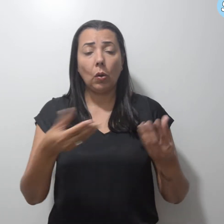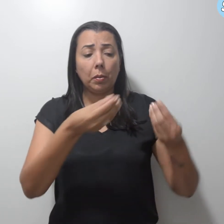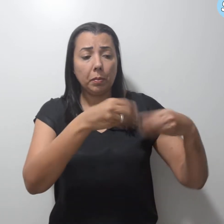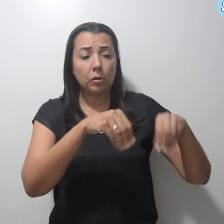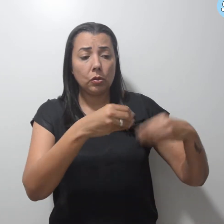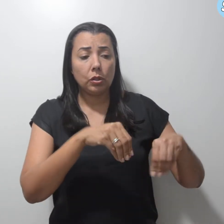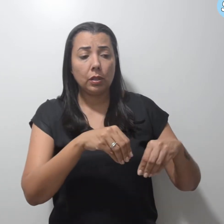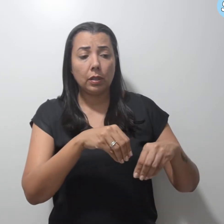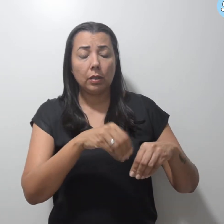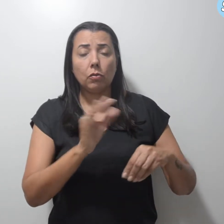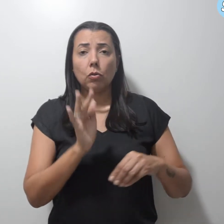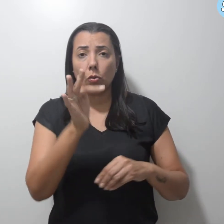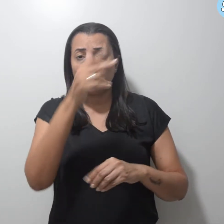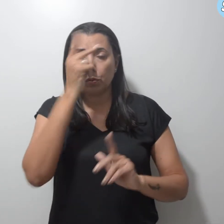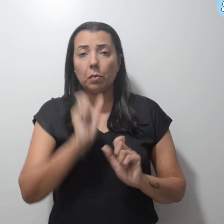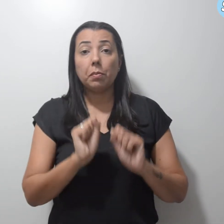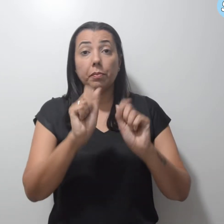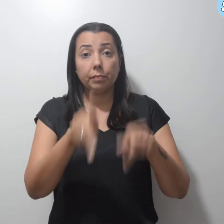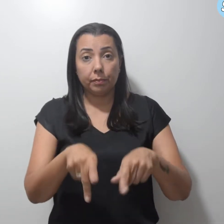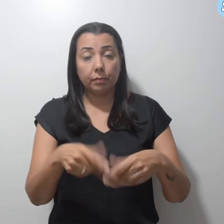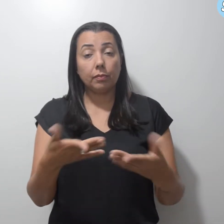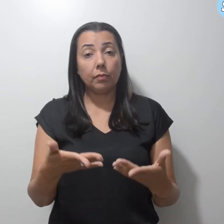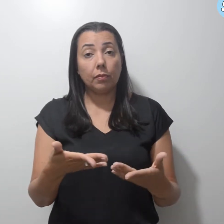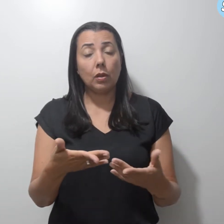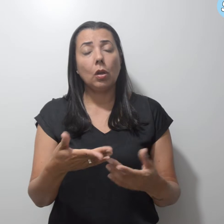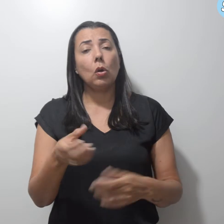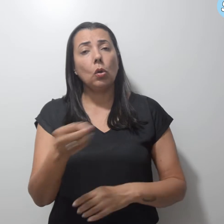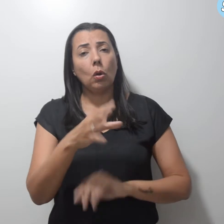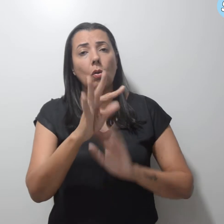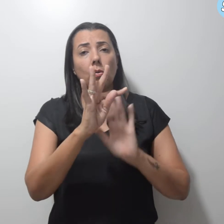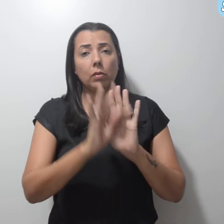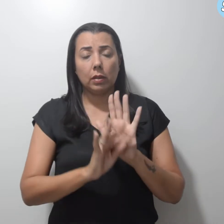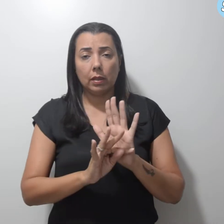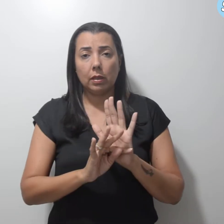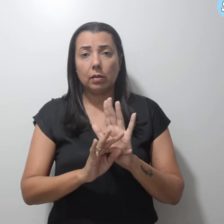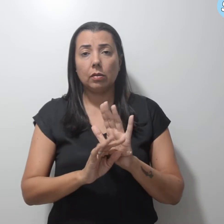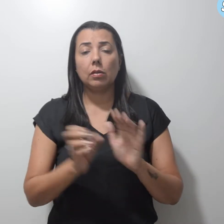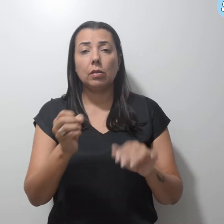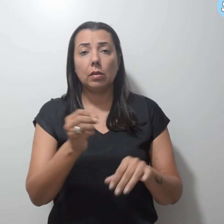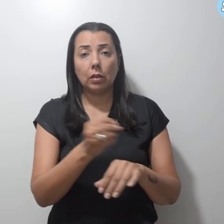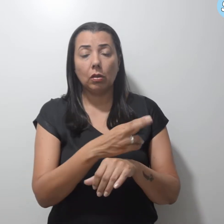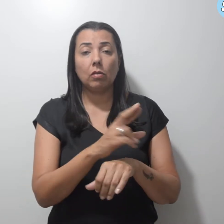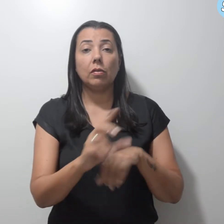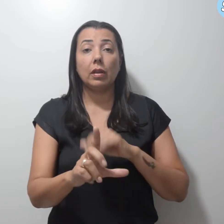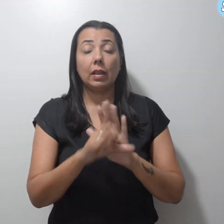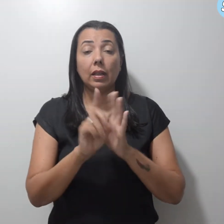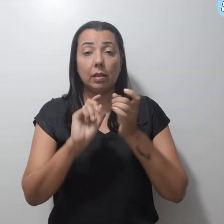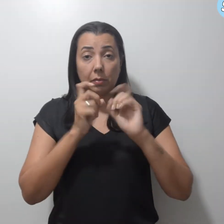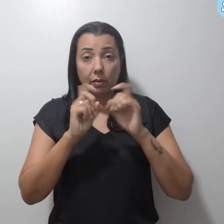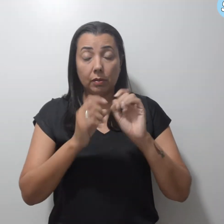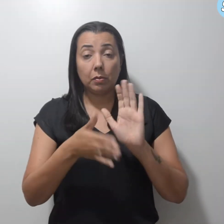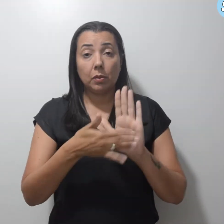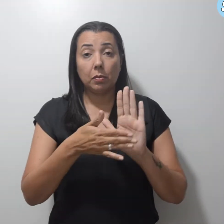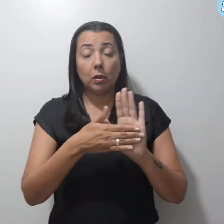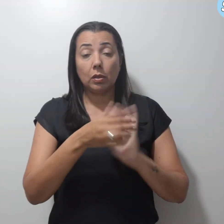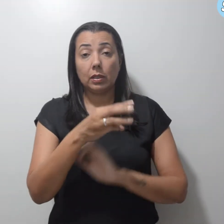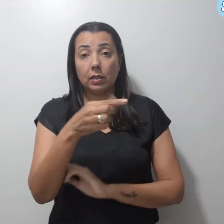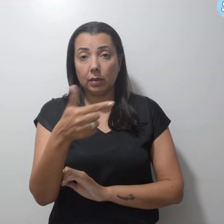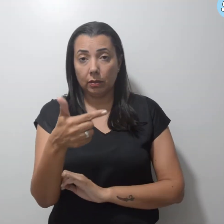aposentados. O novo texto da reforma administrativa, PEC 32, aprovado